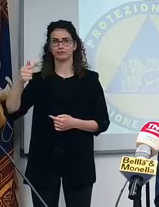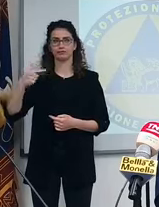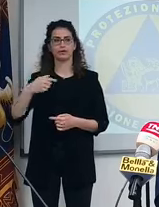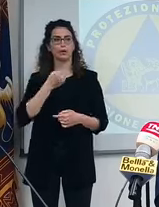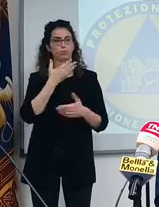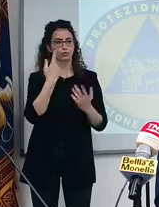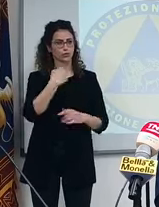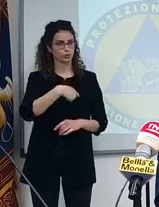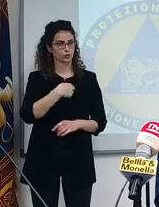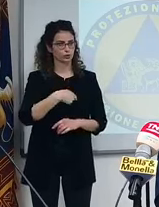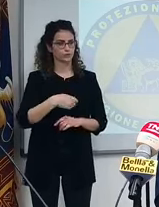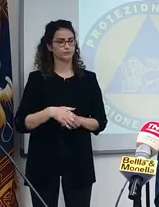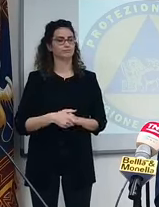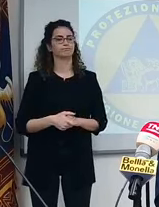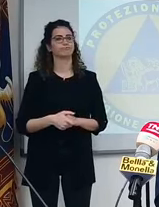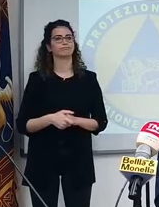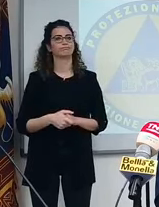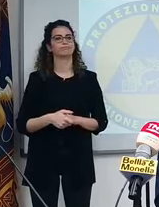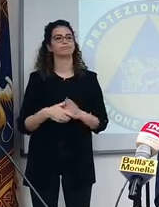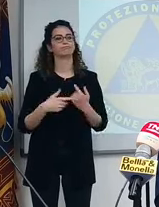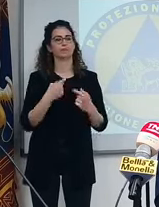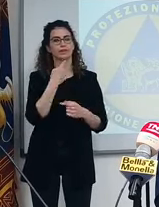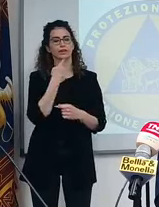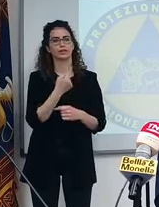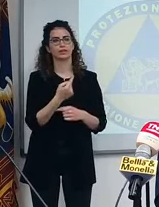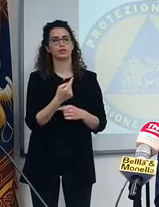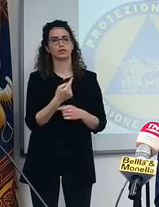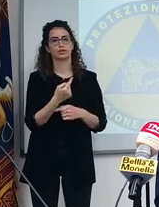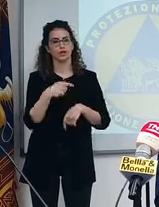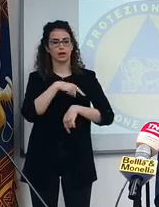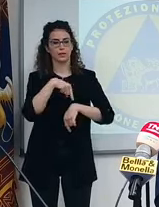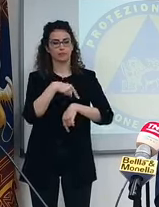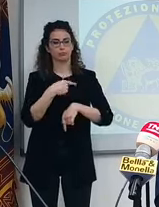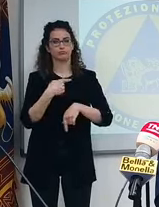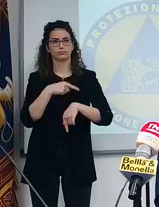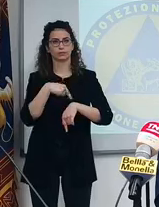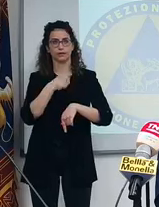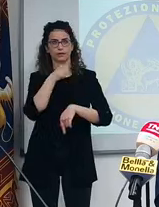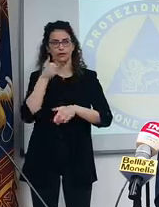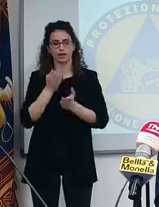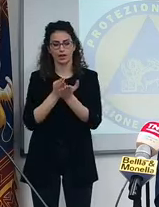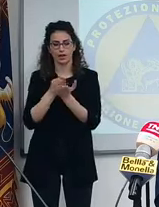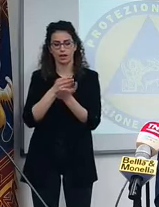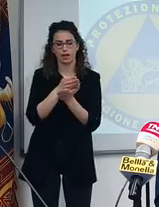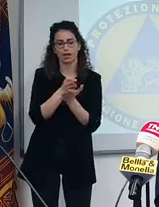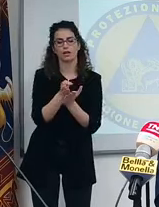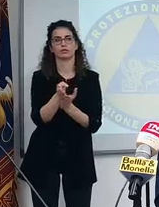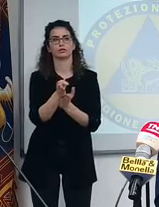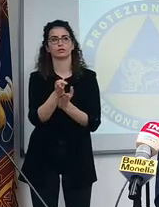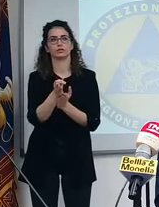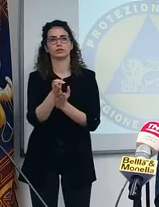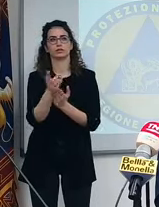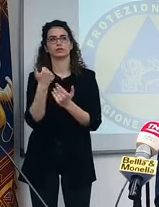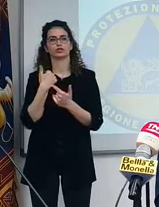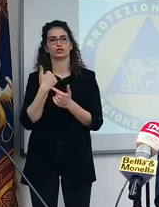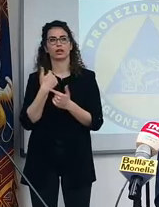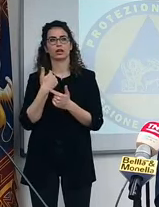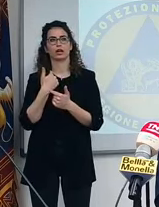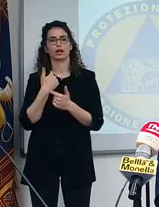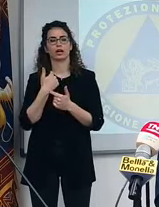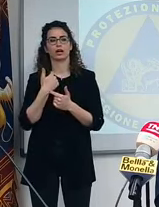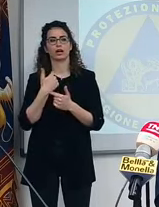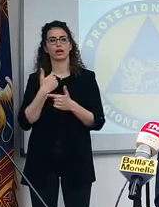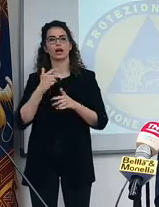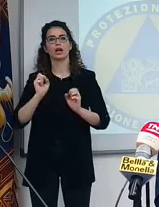Buongiorno, Presidente. Buongiorno. Allora, lei diceva che sono ore utili per aggiustare il tiro. Ci sono altri appuntamenti prima delle 17 con le